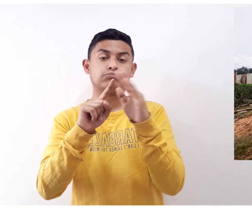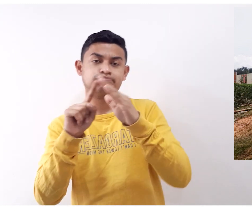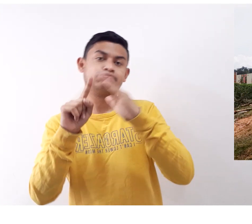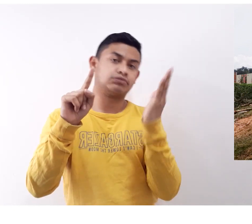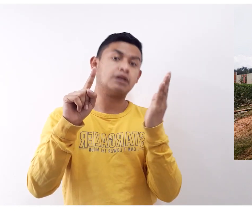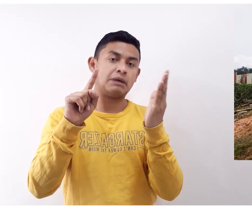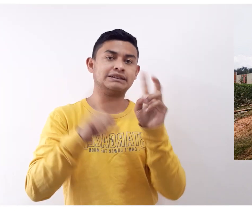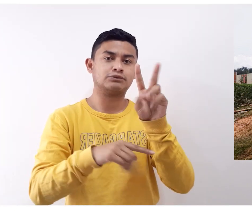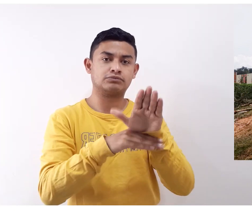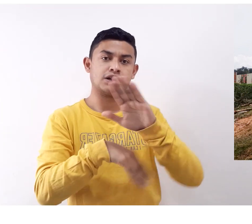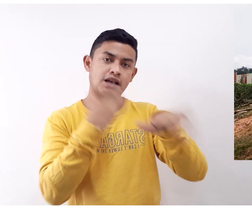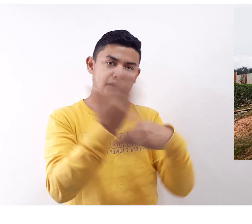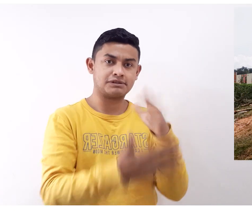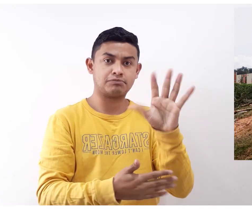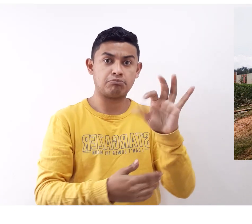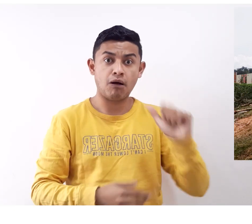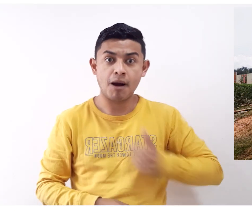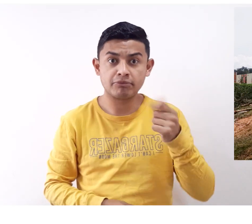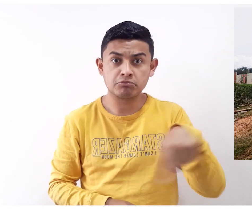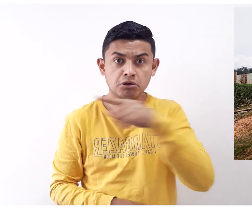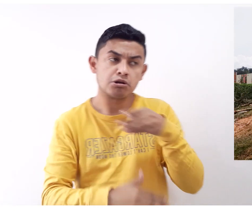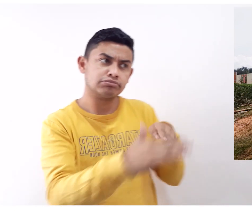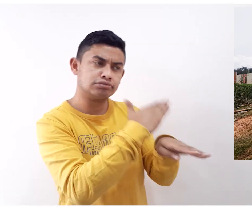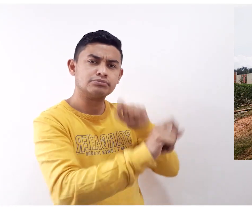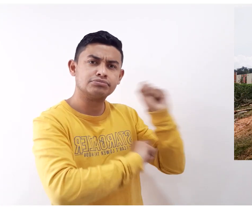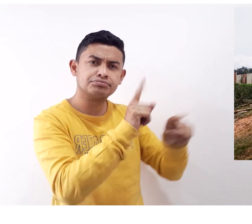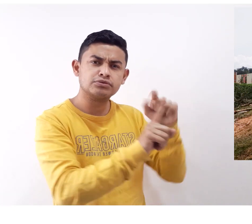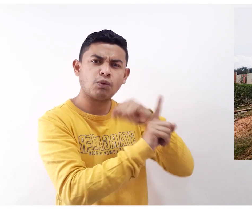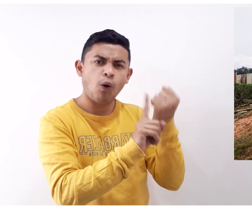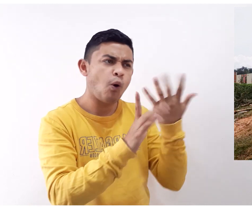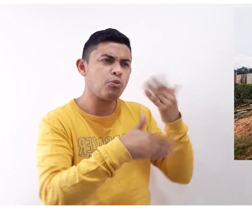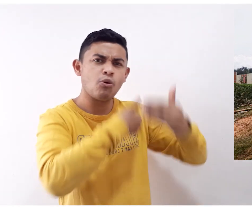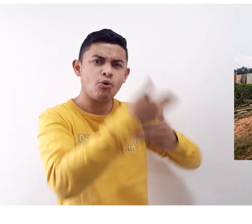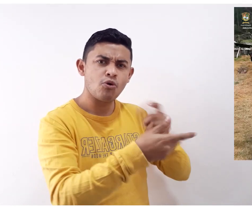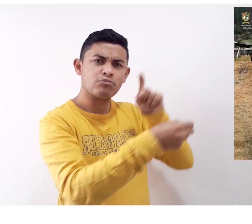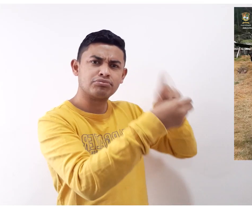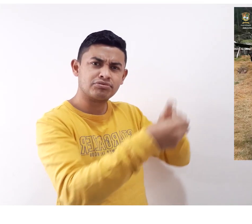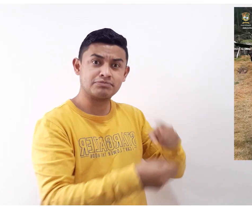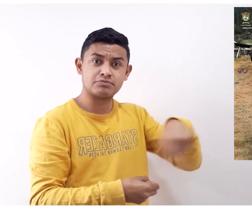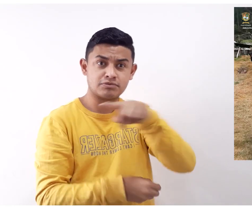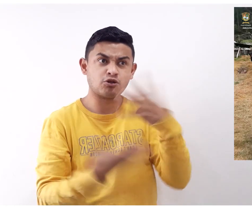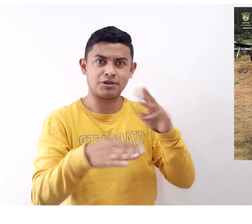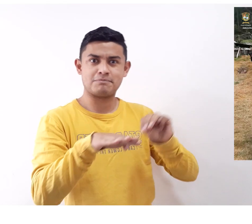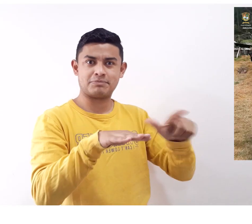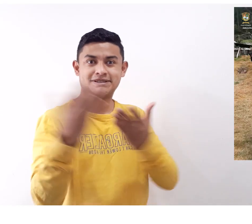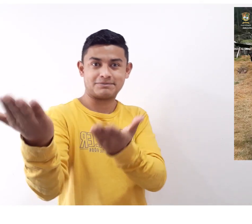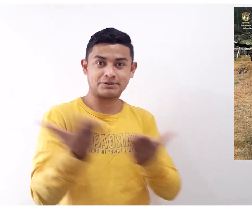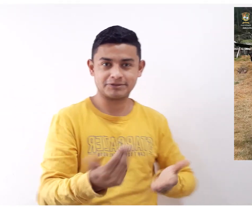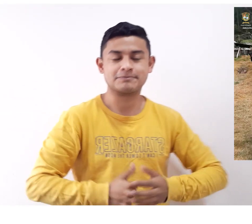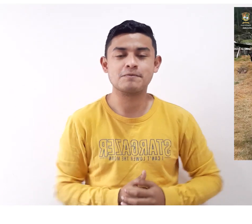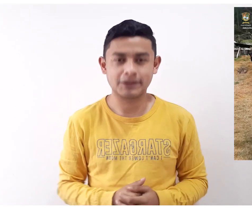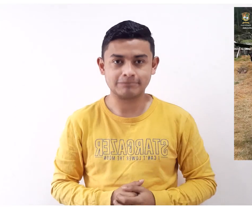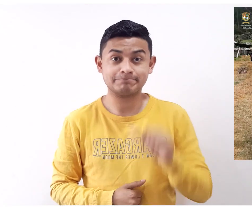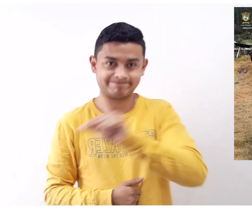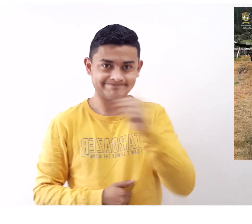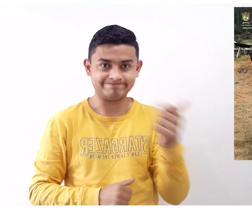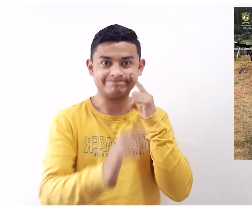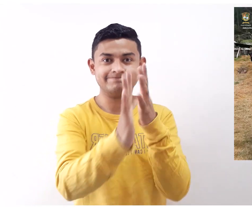Sausalito. La Secretaría de Gobierno, acompañada de la Policía Nacional y la Corporación Autónoma Regional CAR, llevaron a cabo una